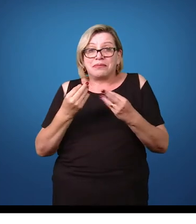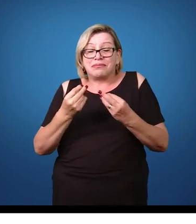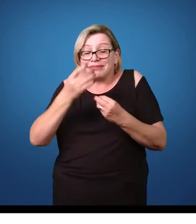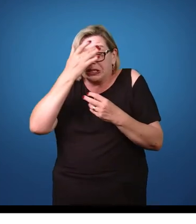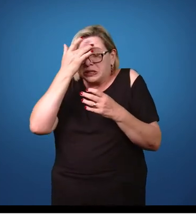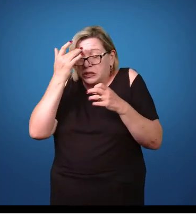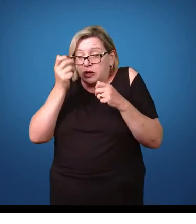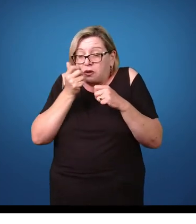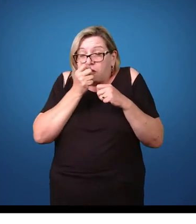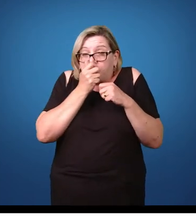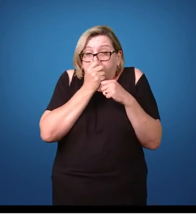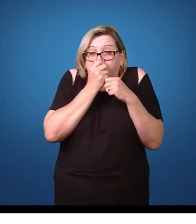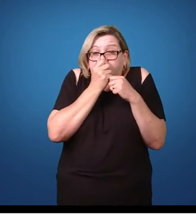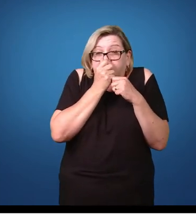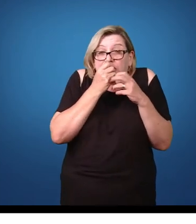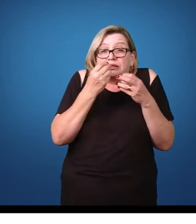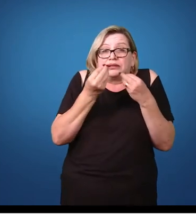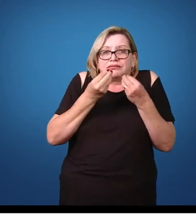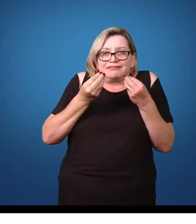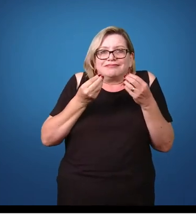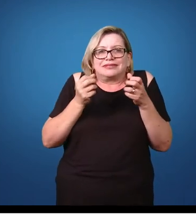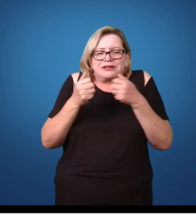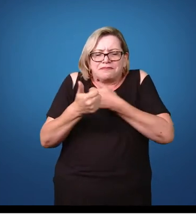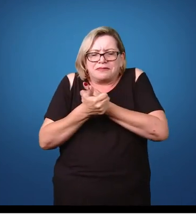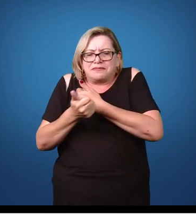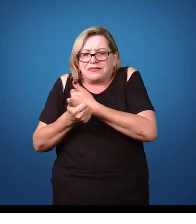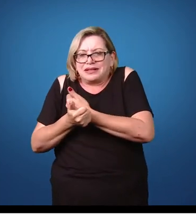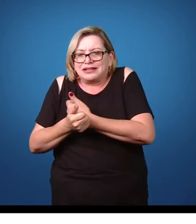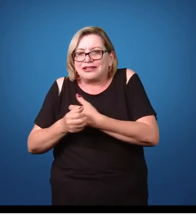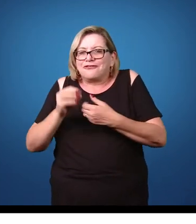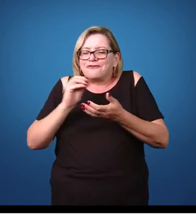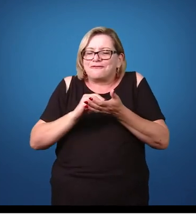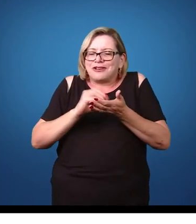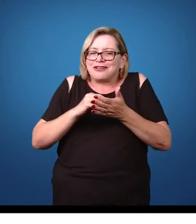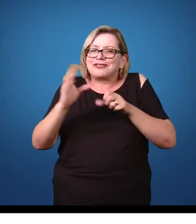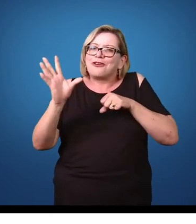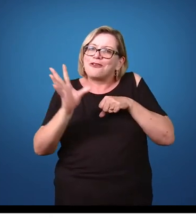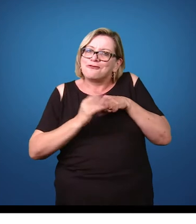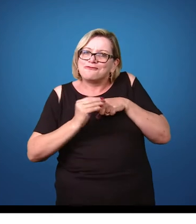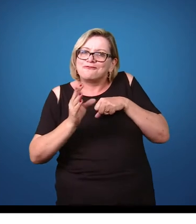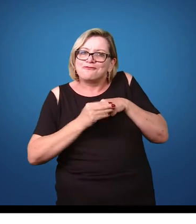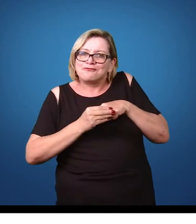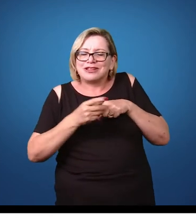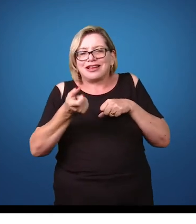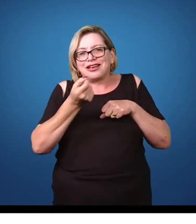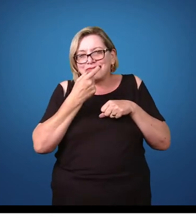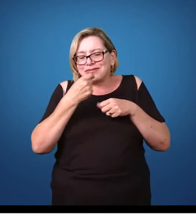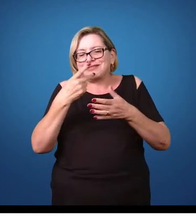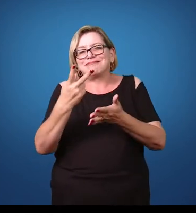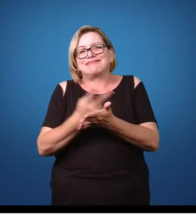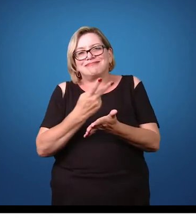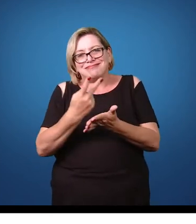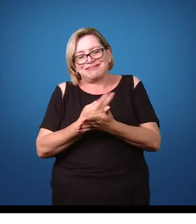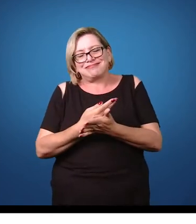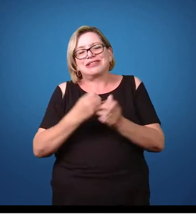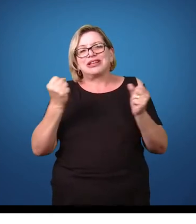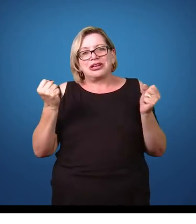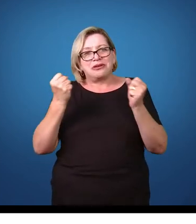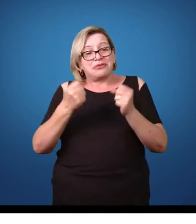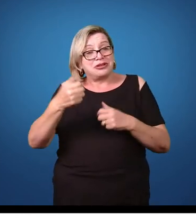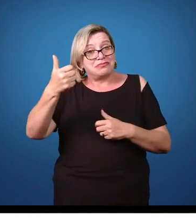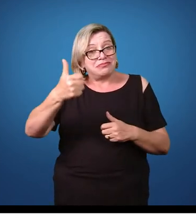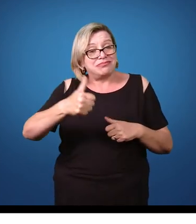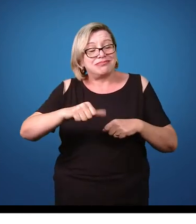aglomeramentos nesses tipos de região, falta de informação, tratamento errado, muitas